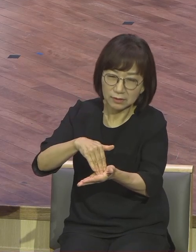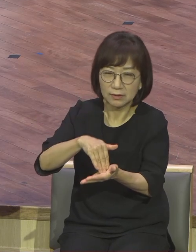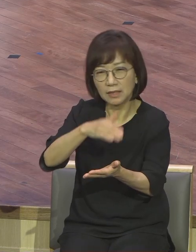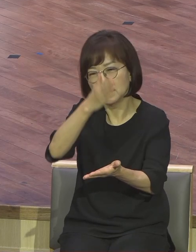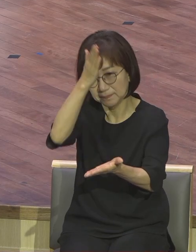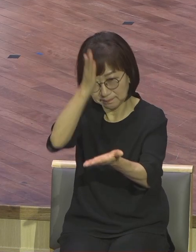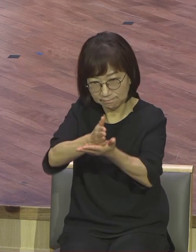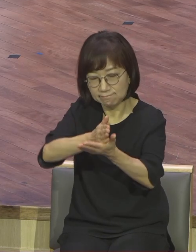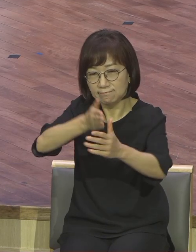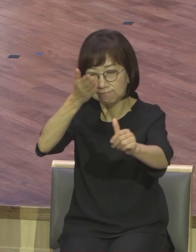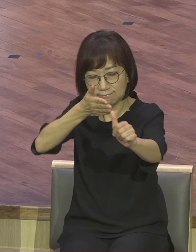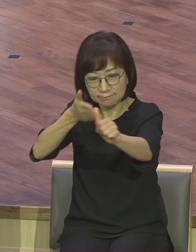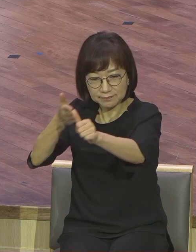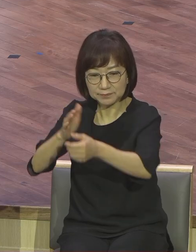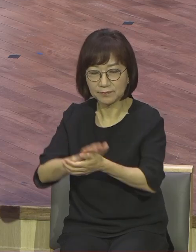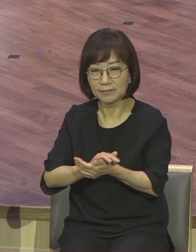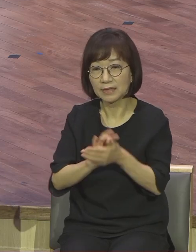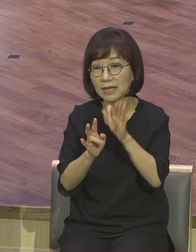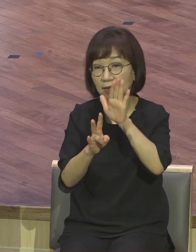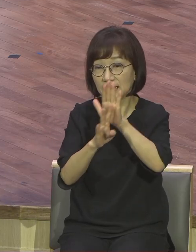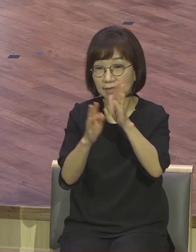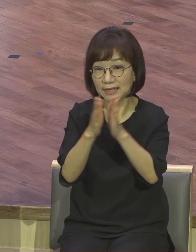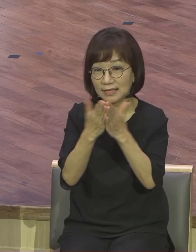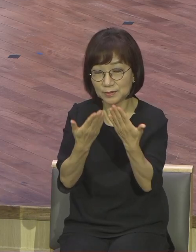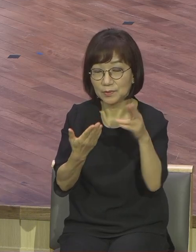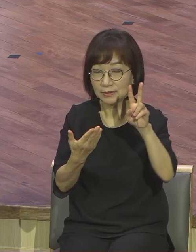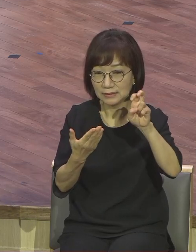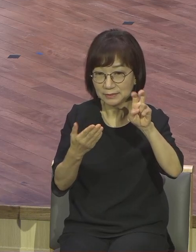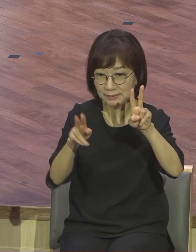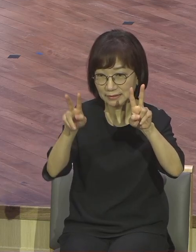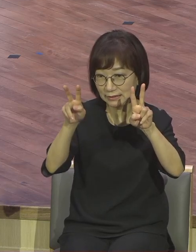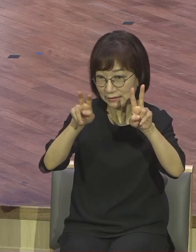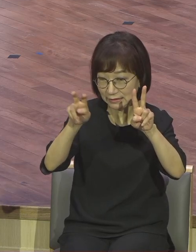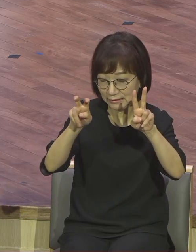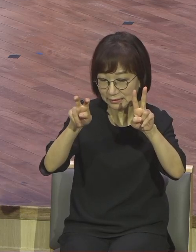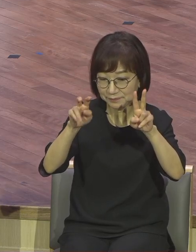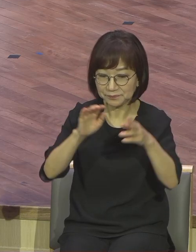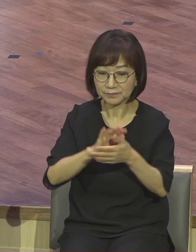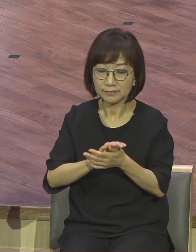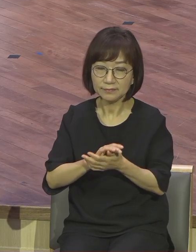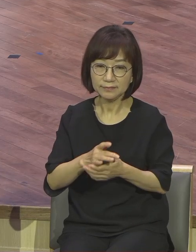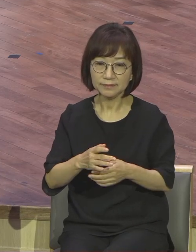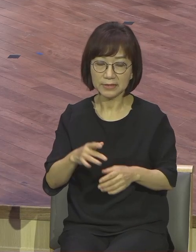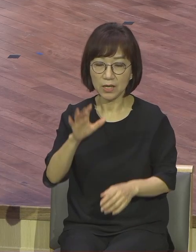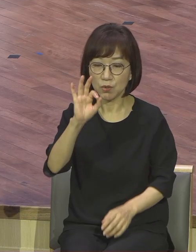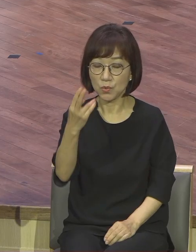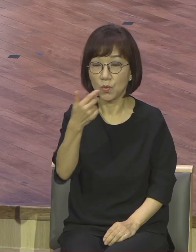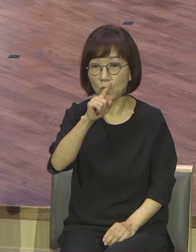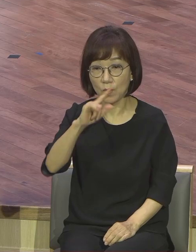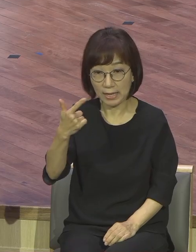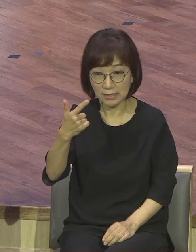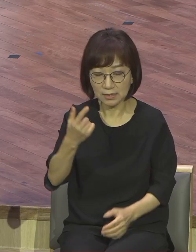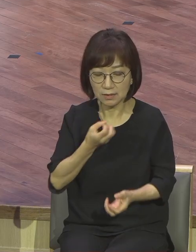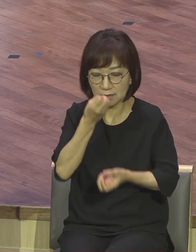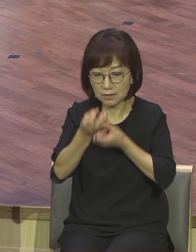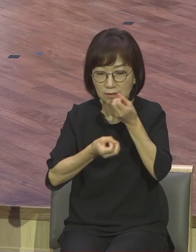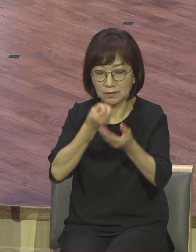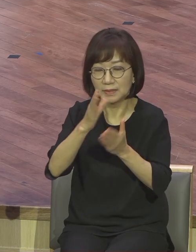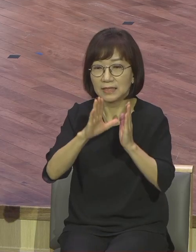요한계시록 22장 20재로 보면 사도 요한이 요한계시록을 마무리하면서 이렇게 고백합니다 이것들을